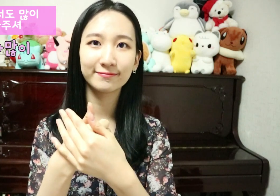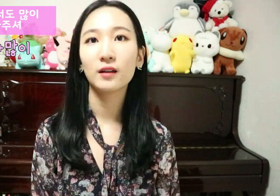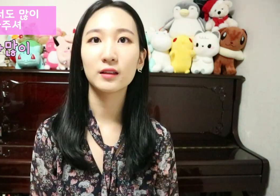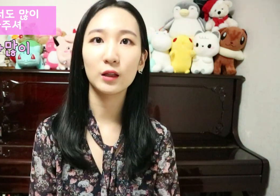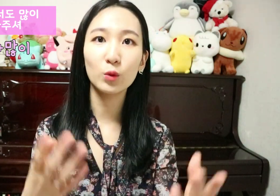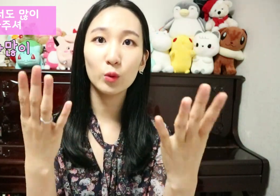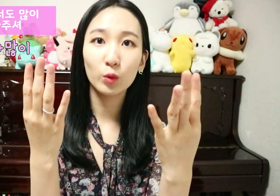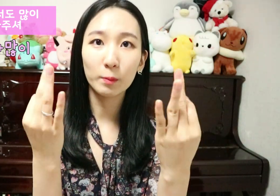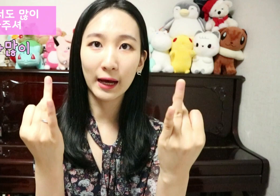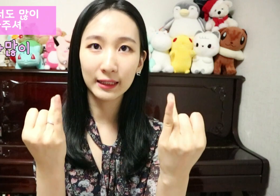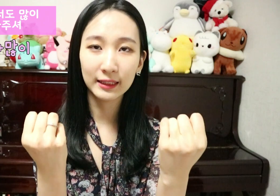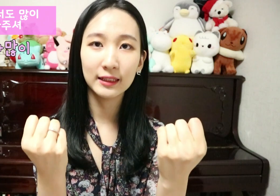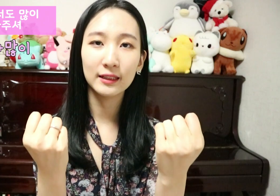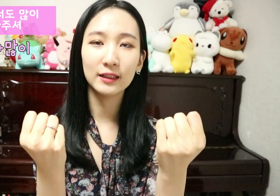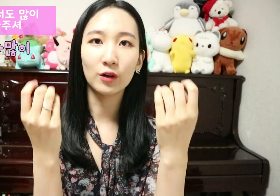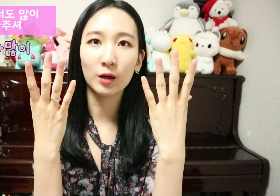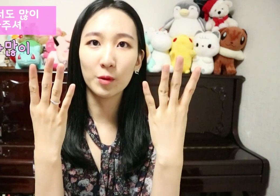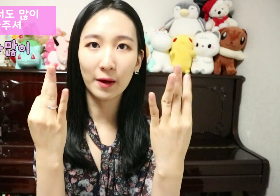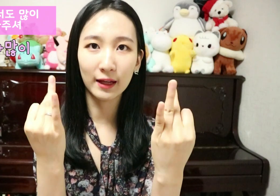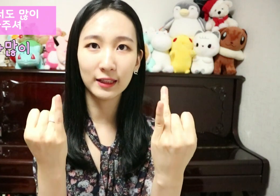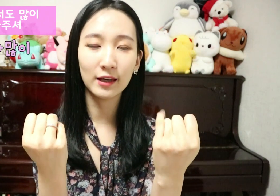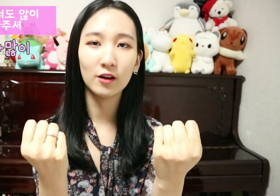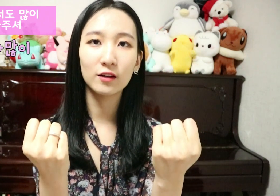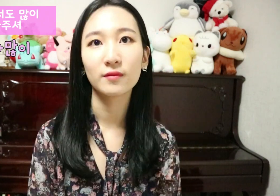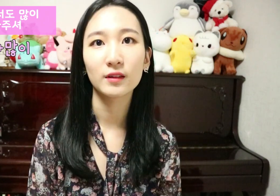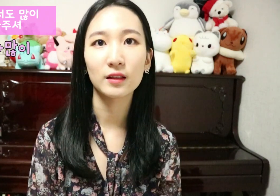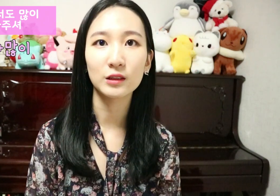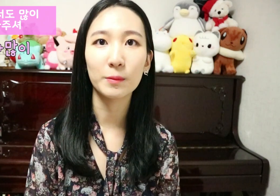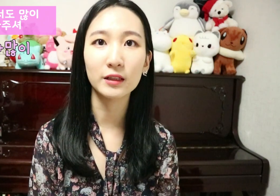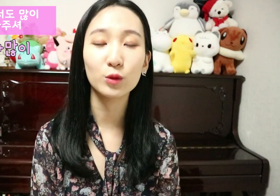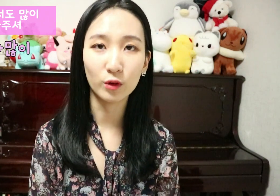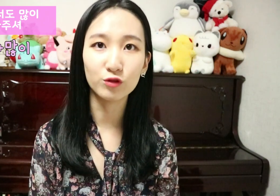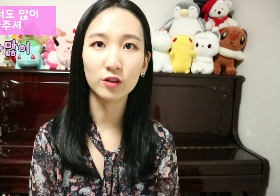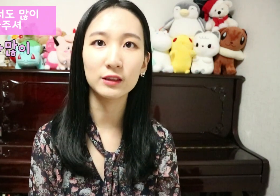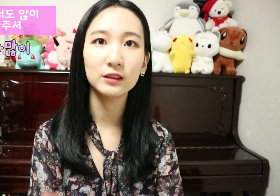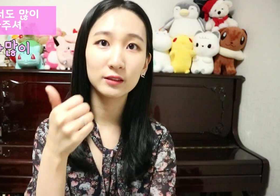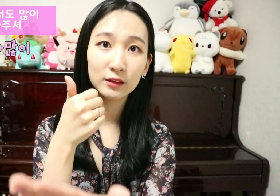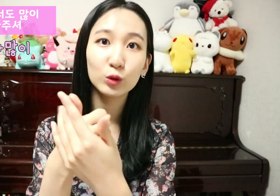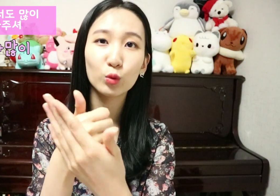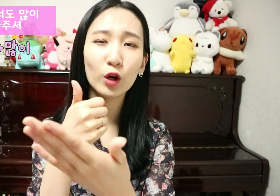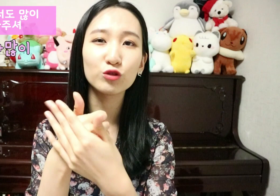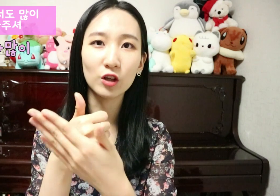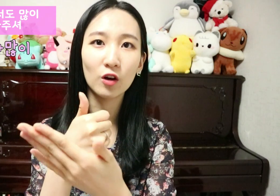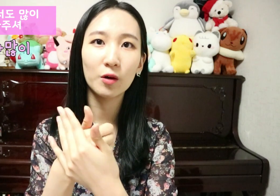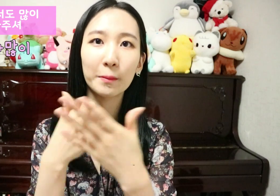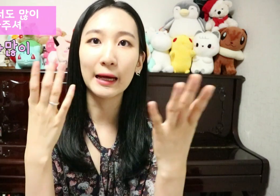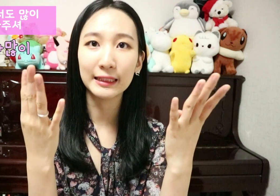그리고 많이 이렇게 하면 많이예요 그래서 많이 도와주셔 도와주셔 많이